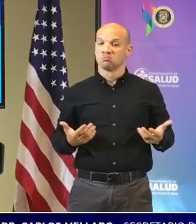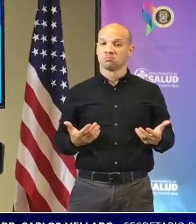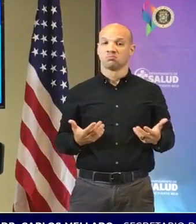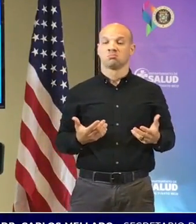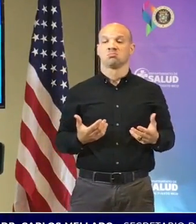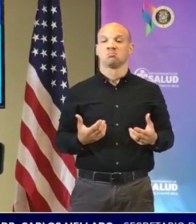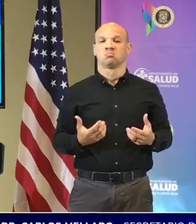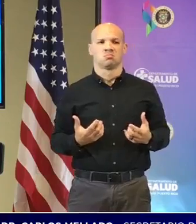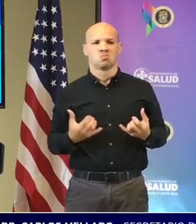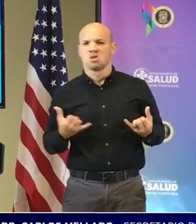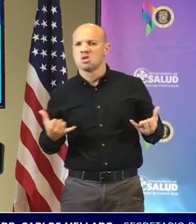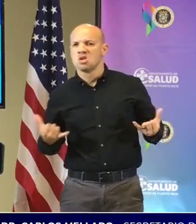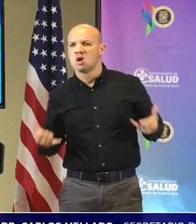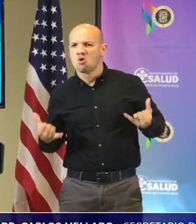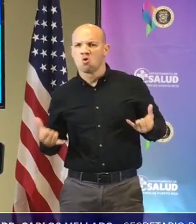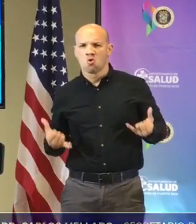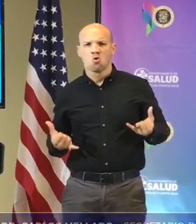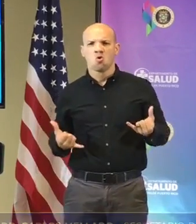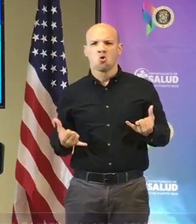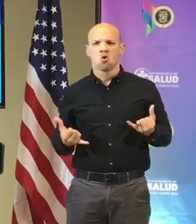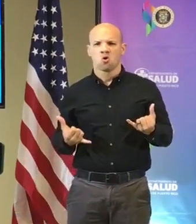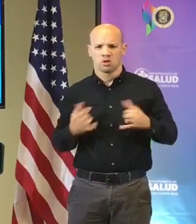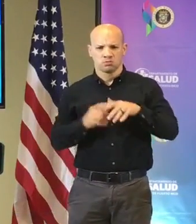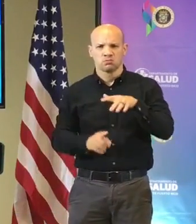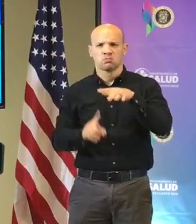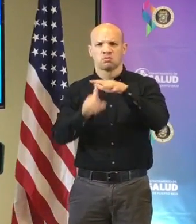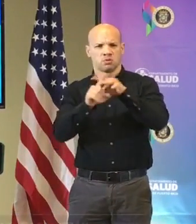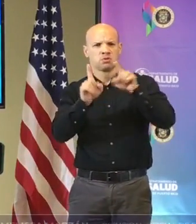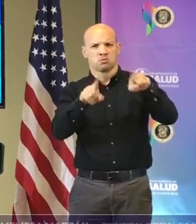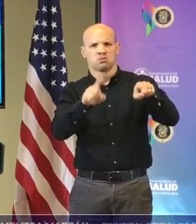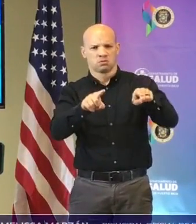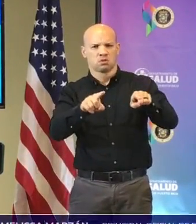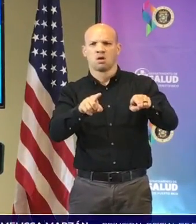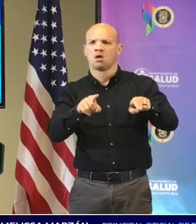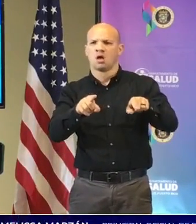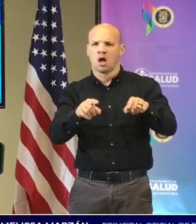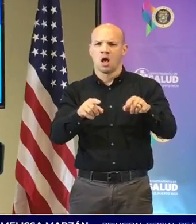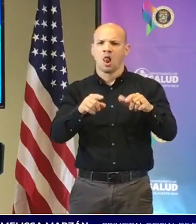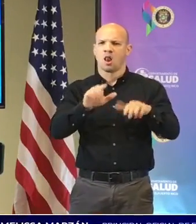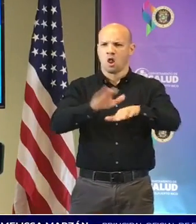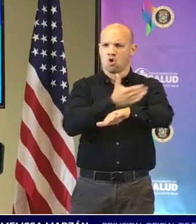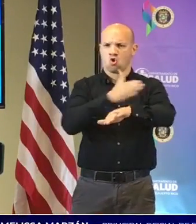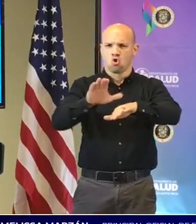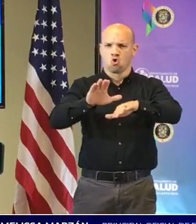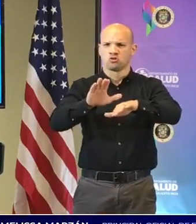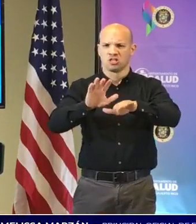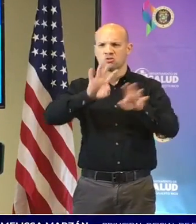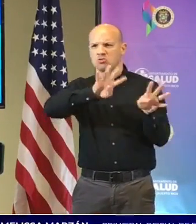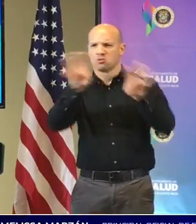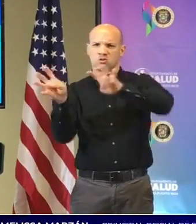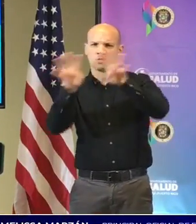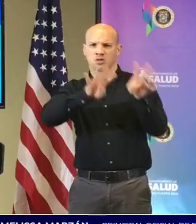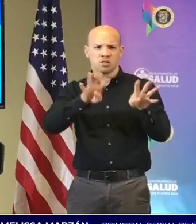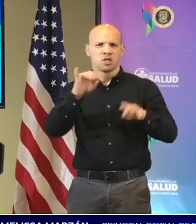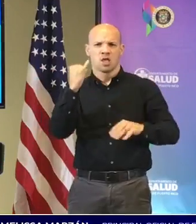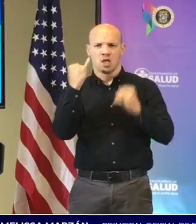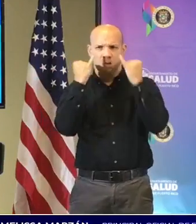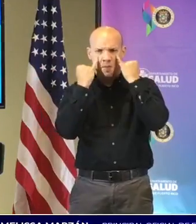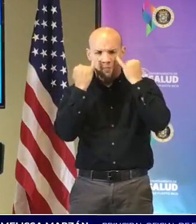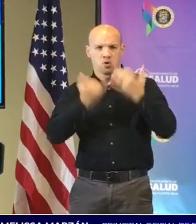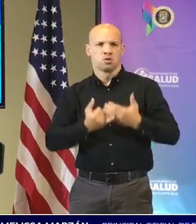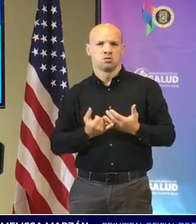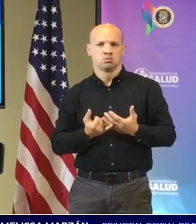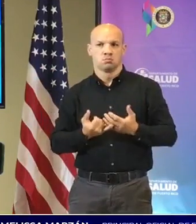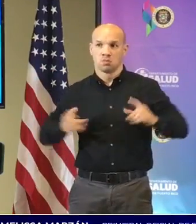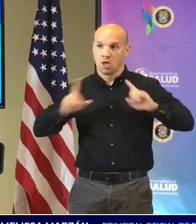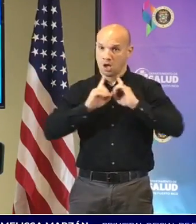registrado hoy entre los asistentes a los conciertos de Balboni y otra cosa si el departamento de salud tuvo